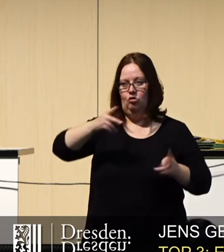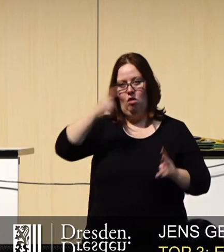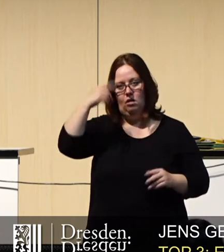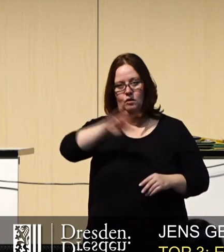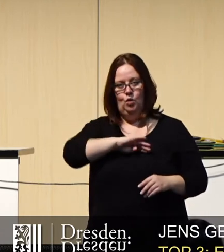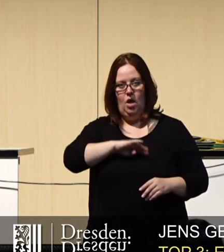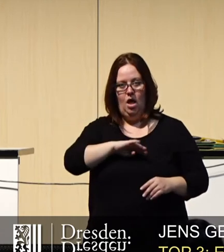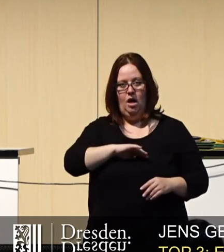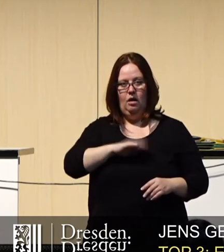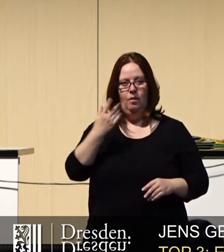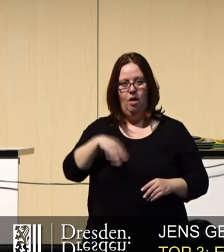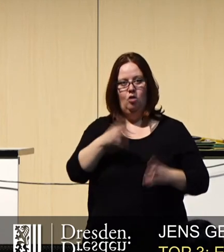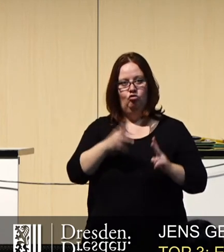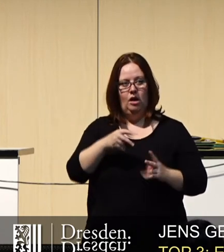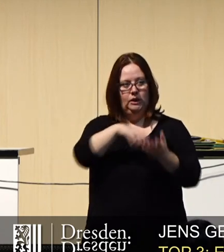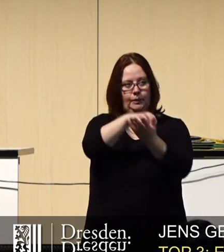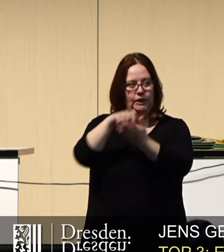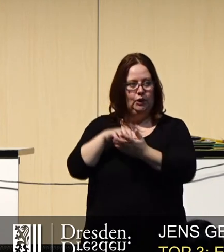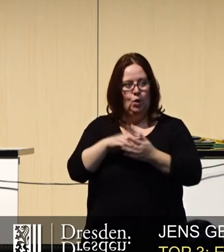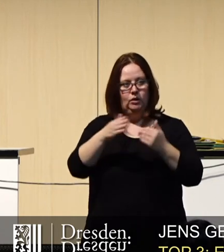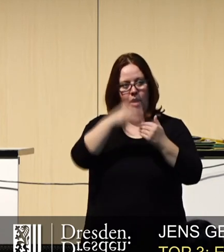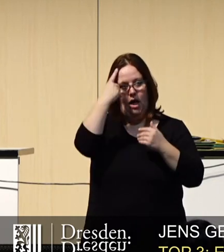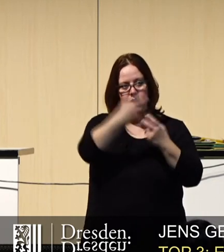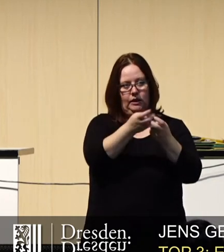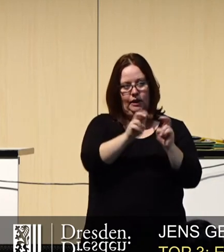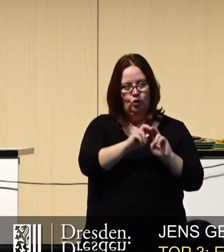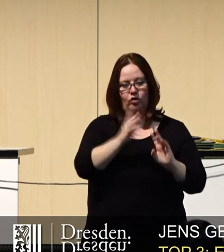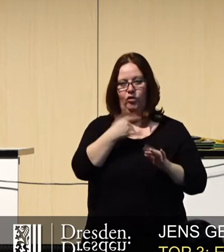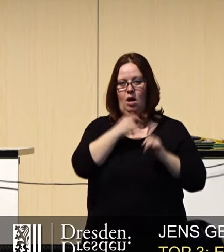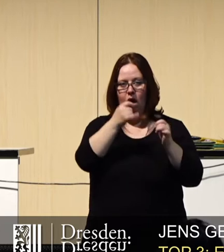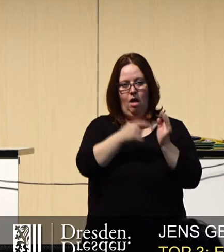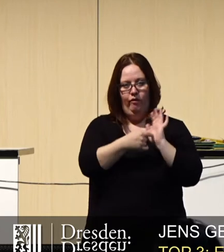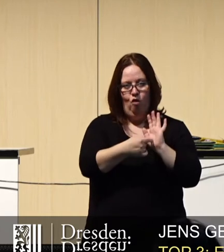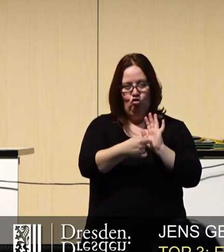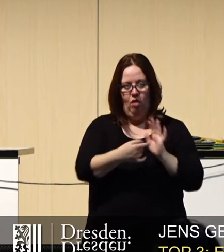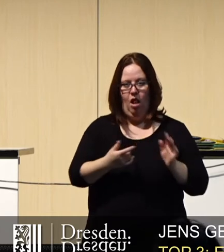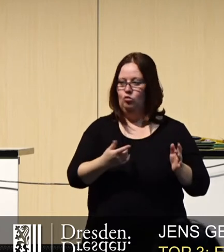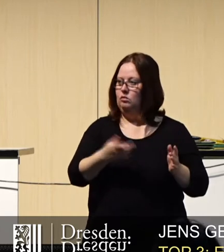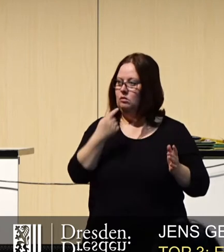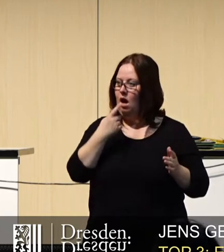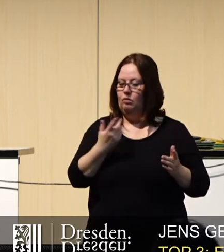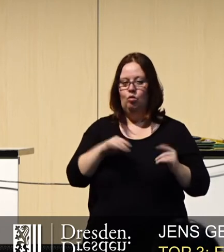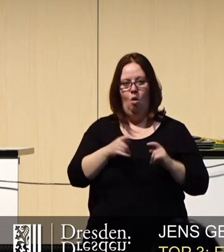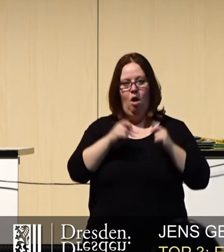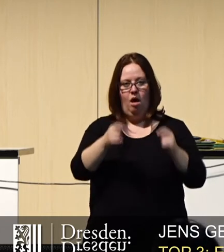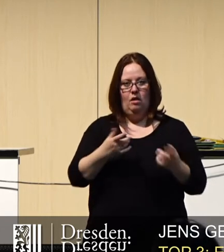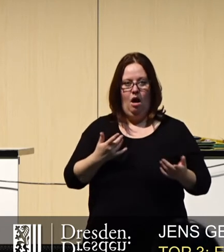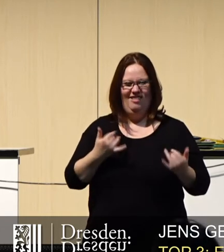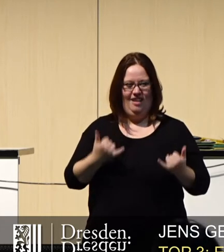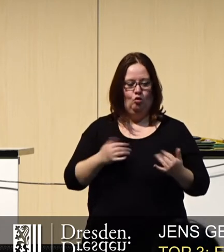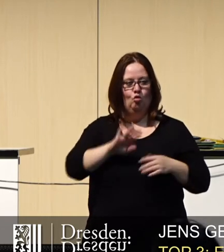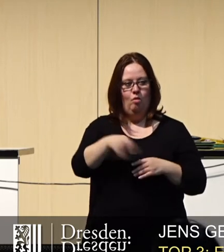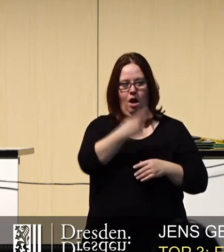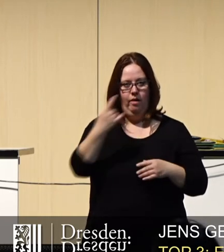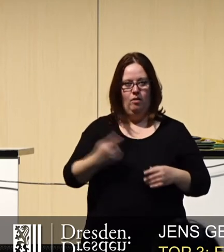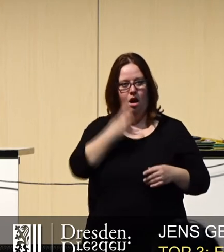Stadtratskollegen waren bei den Stadtbezirksbeiratssitzungen, wo wir unseren Antrag vorgestellt haben, und Sie sehen ja, dass der Antrag jetzt über ein